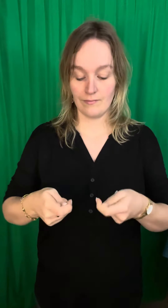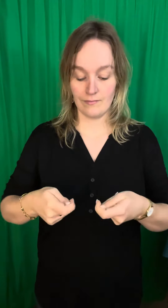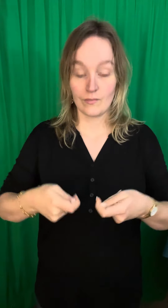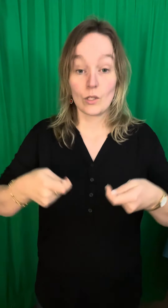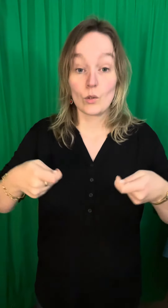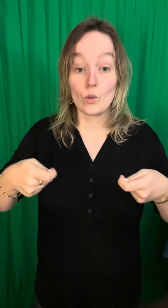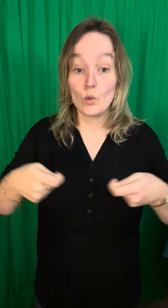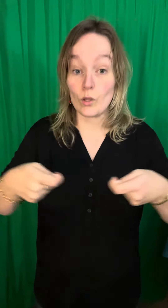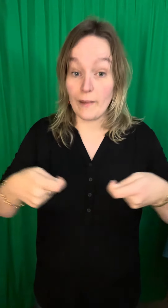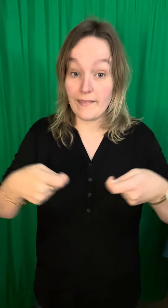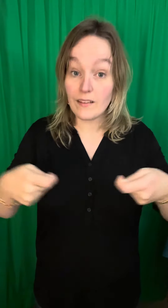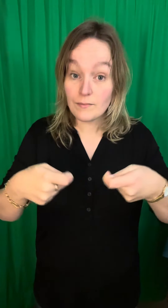Gourmetten,